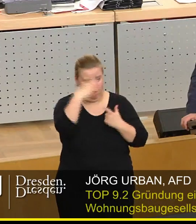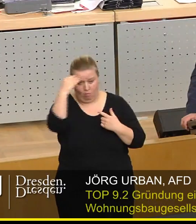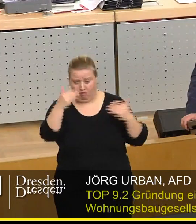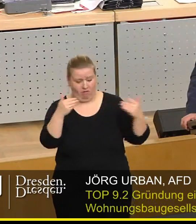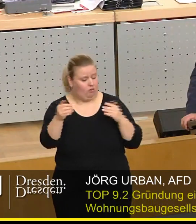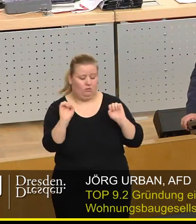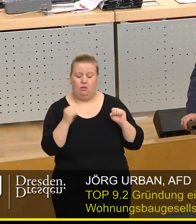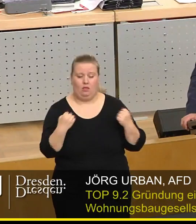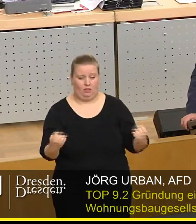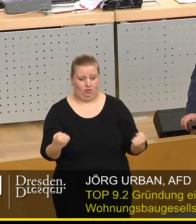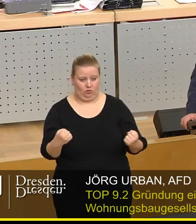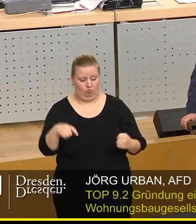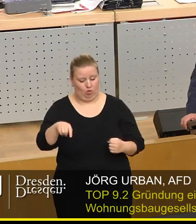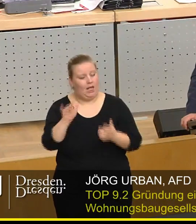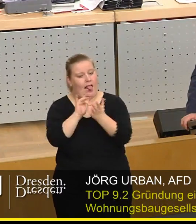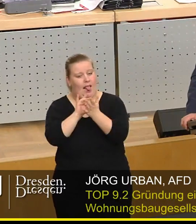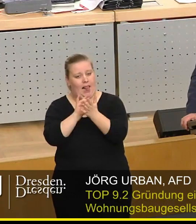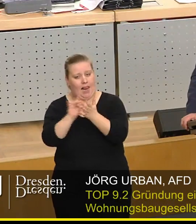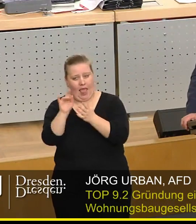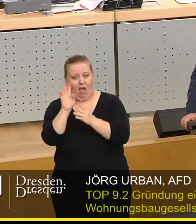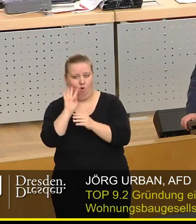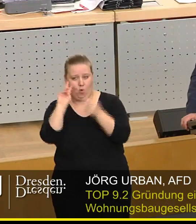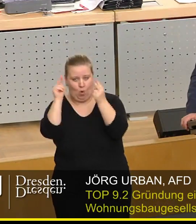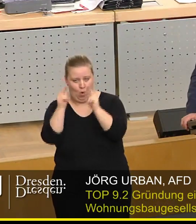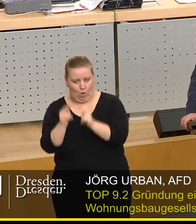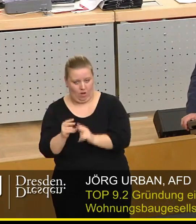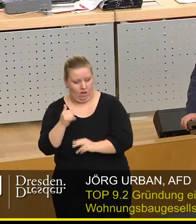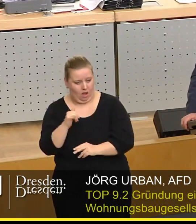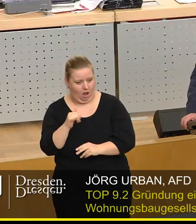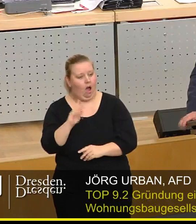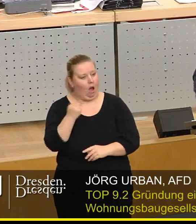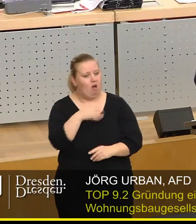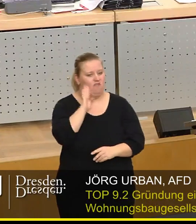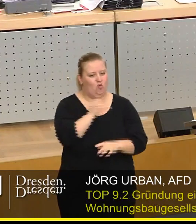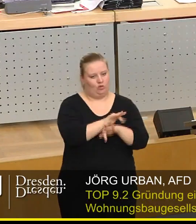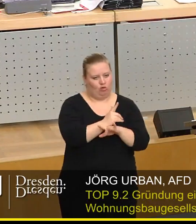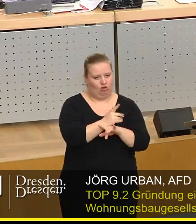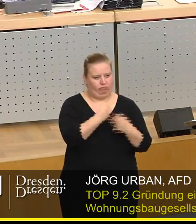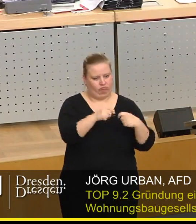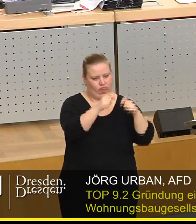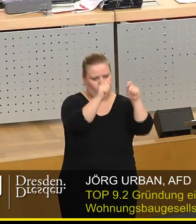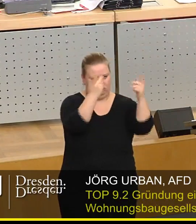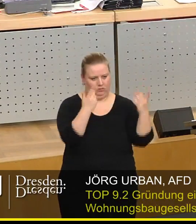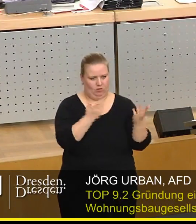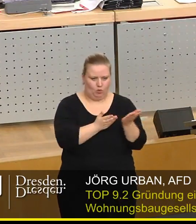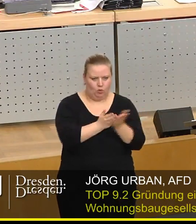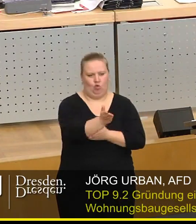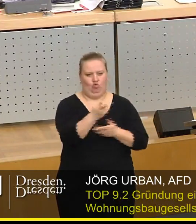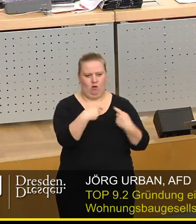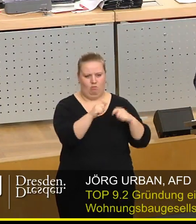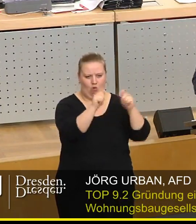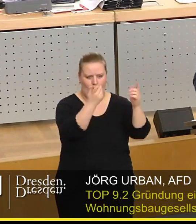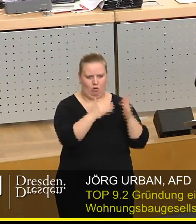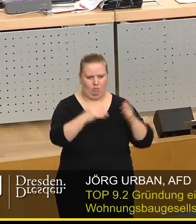vergleichen. Der Leerstand hat sich zwar verringert, gleichzeitig reagiert die Wohnungswirtschaft darauf durch kontinuierlich